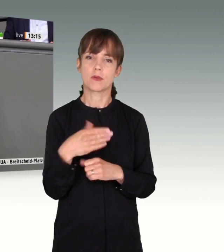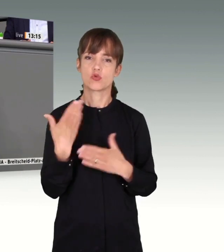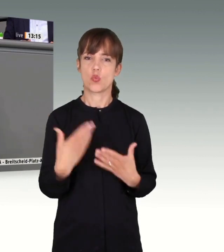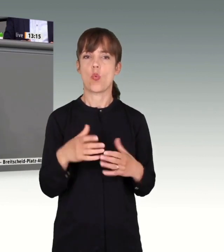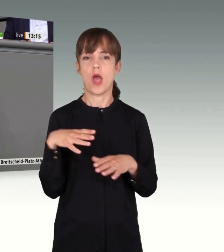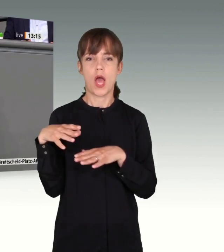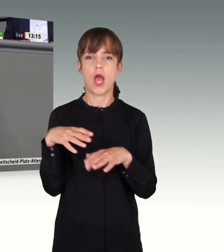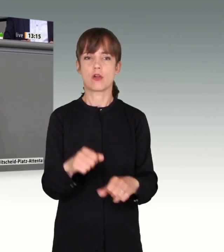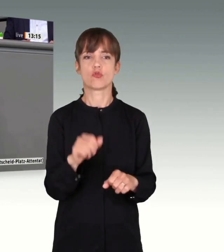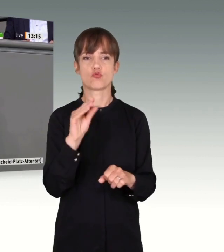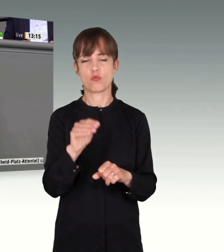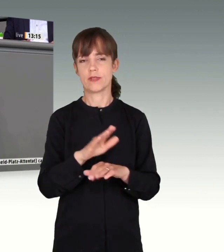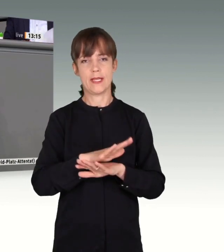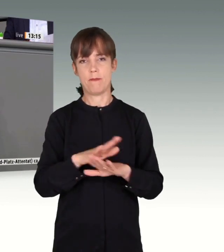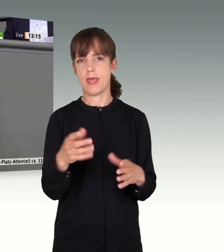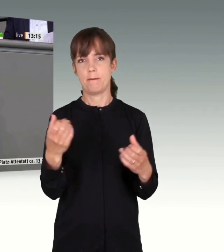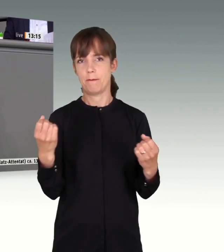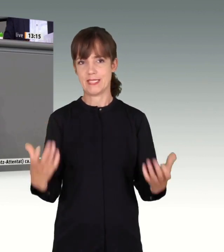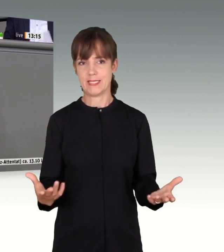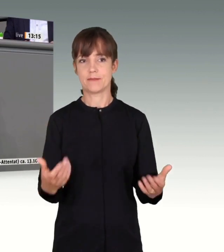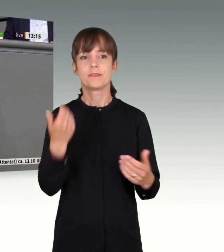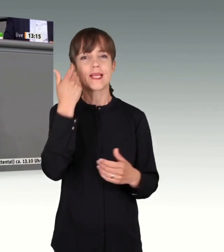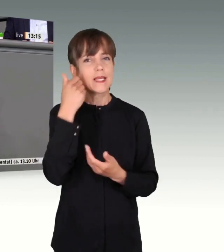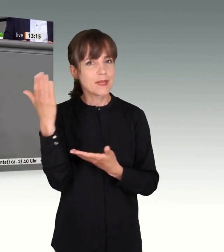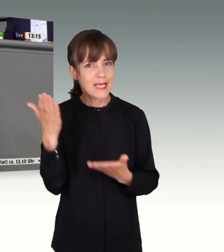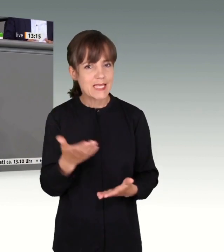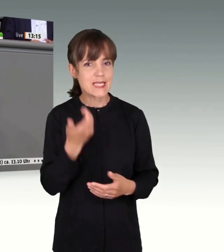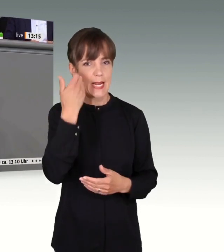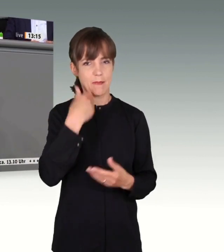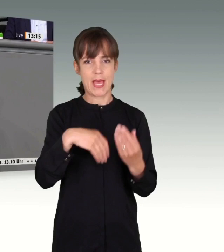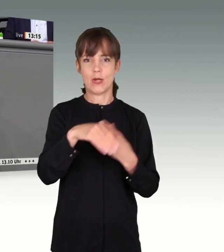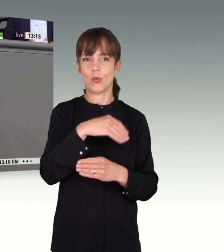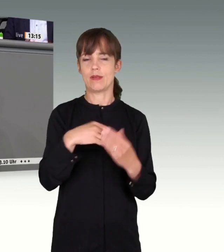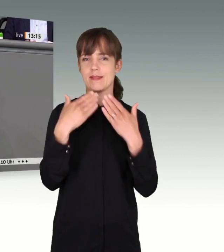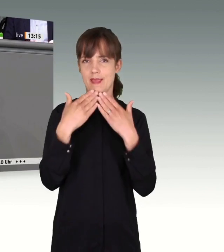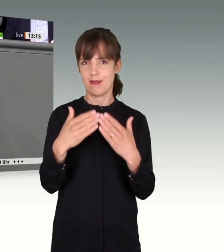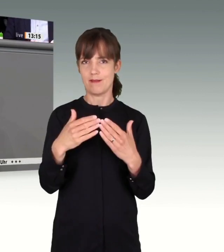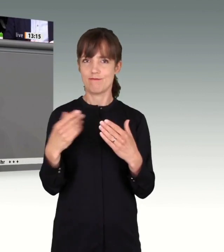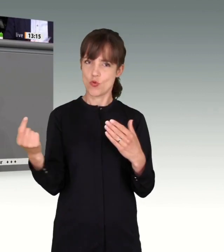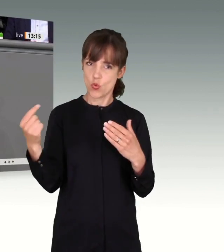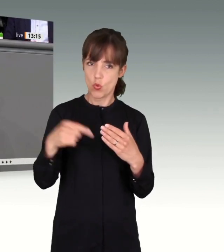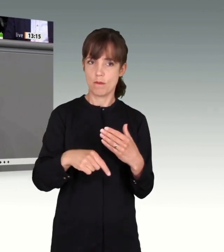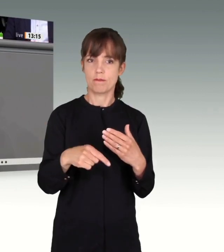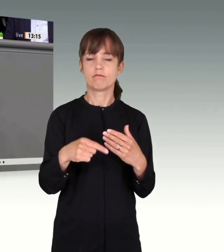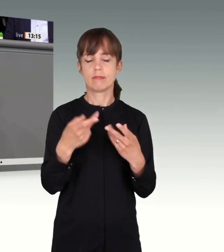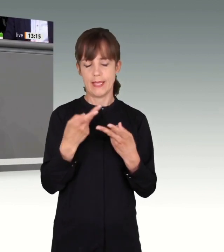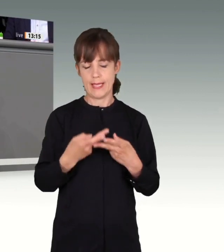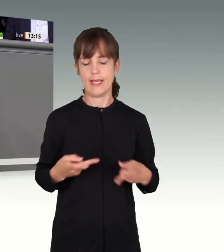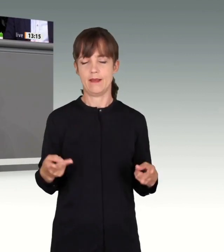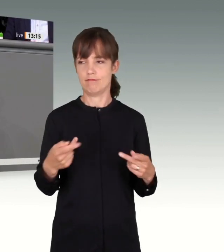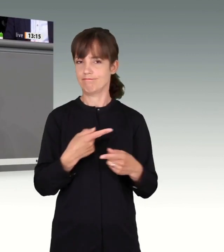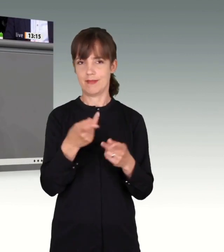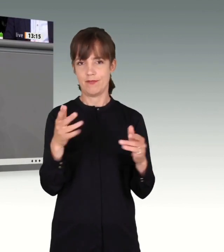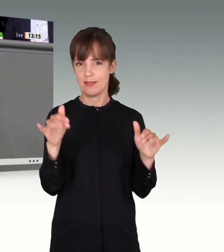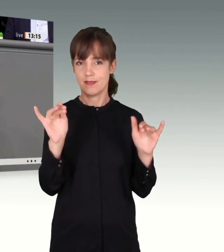in Zukunft zu vermeiden. Liebe Gäste, liebe Angehörige, ich danke Ihnen für Ihr Kommen. Es war uns eine Ehre, Sie hier zu